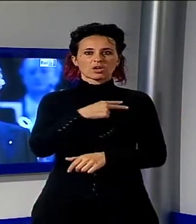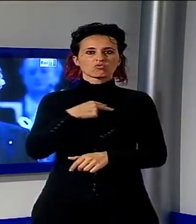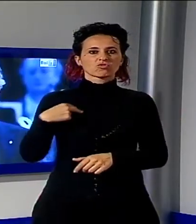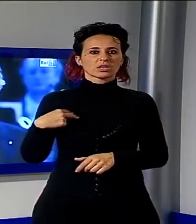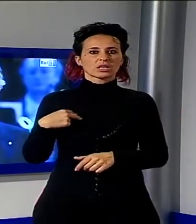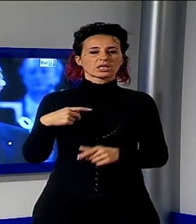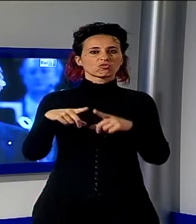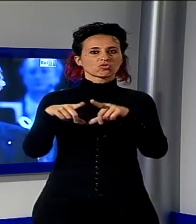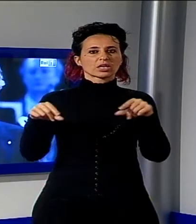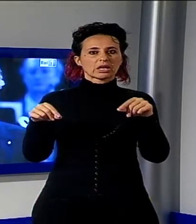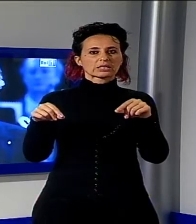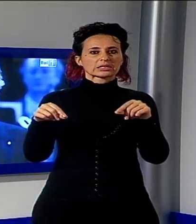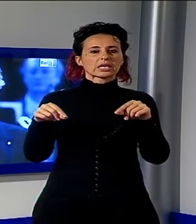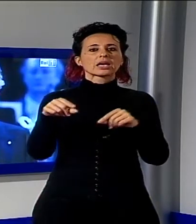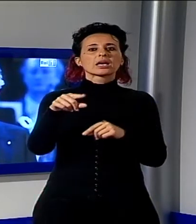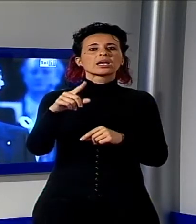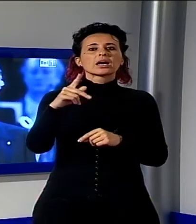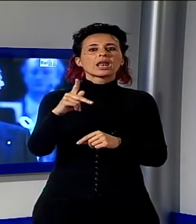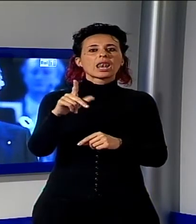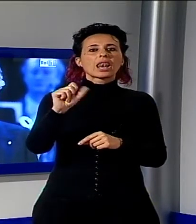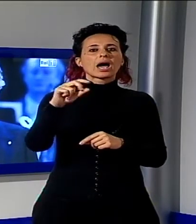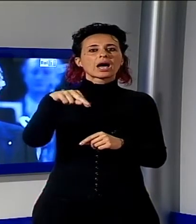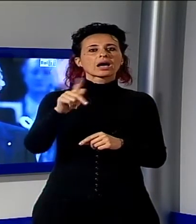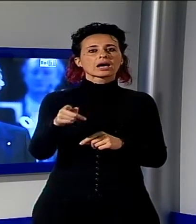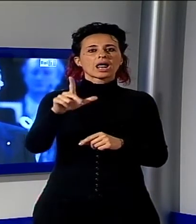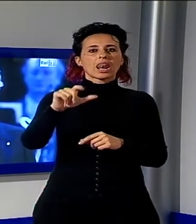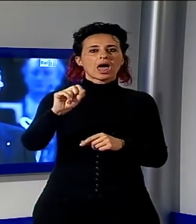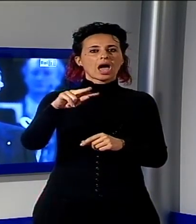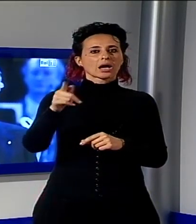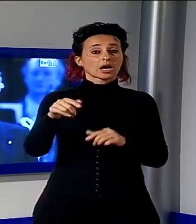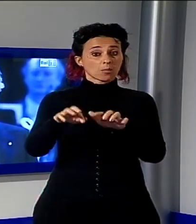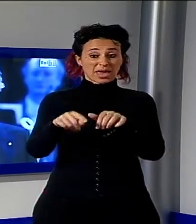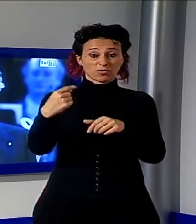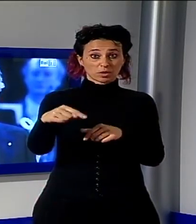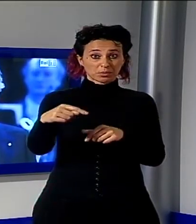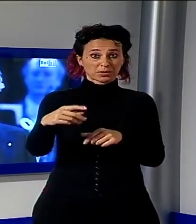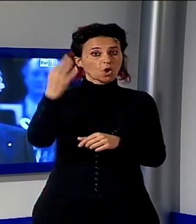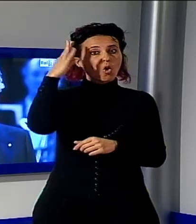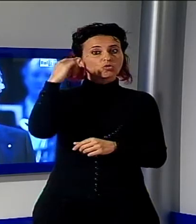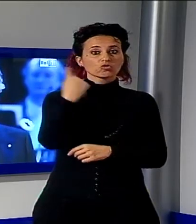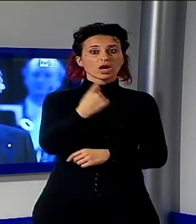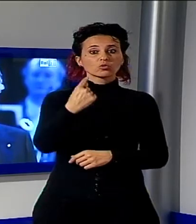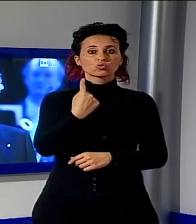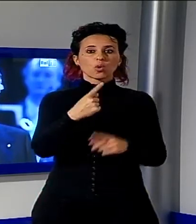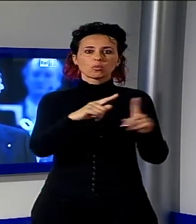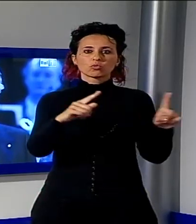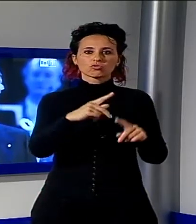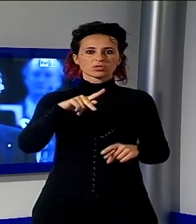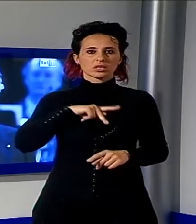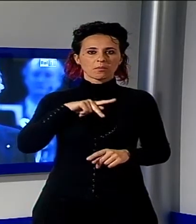pianoforte storico, quello sul quale Puccini compose Turandot e che è stato fatto arrivare appositamente da Lucca, dalla Casa Museo